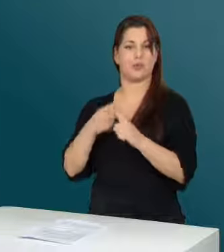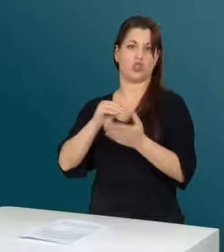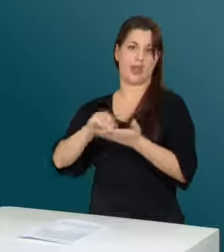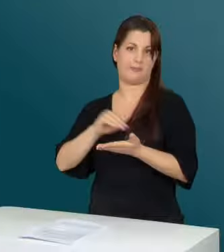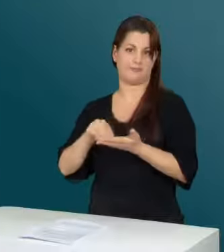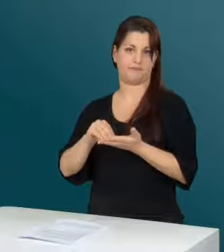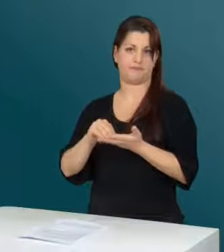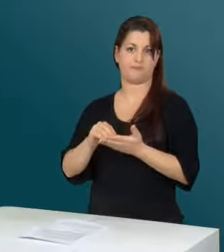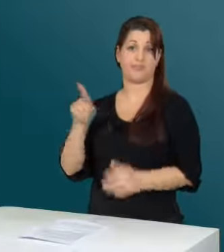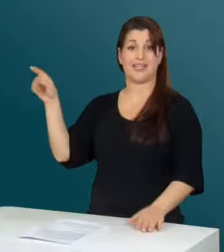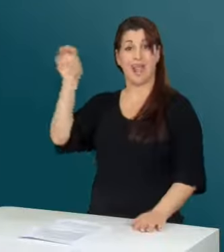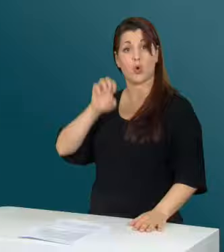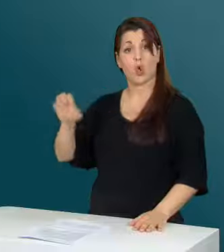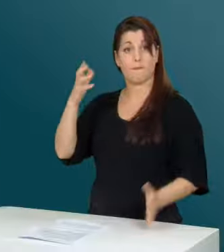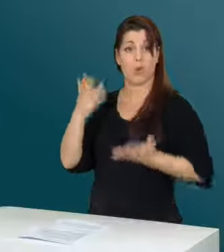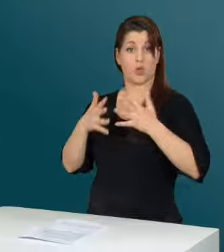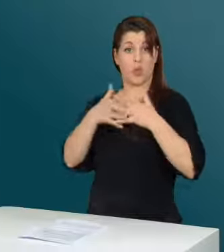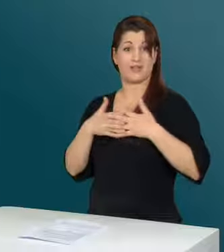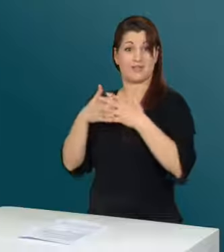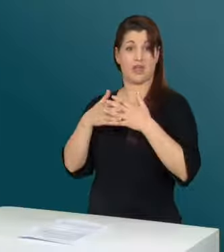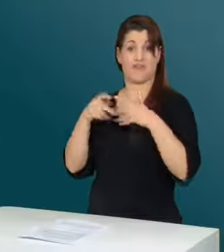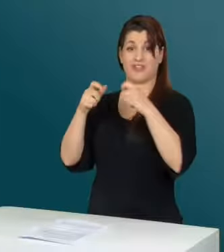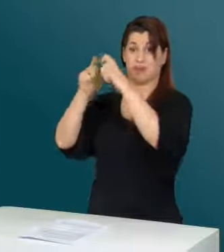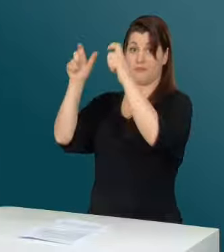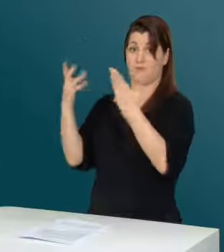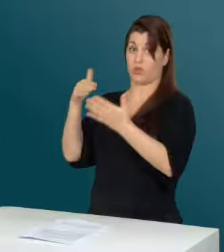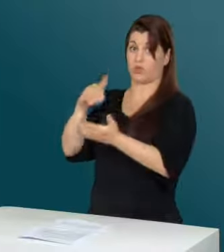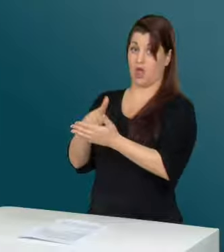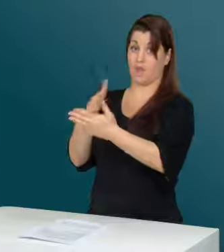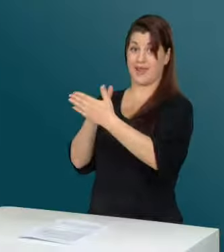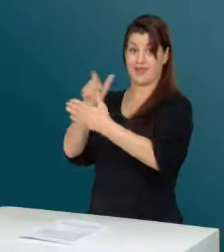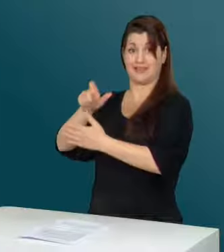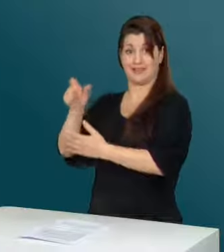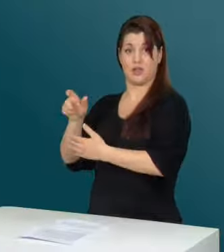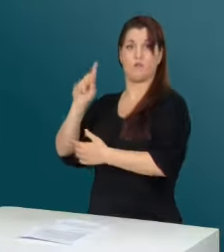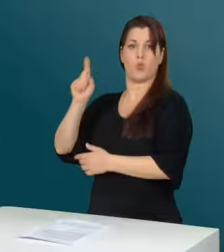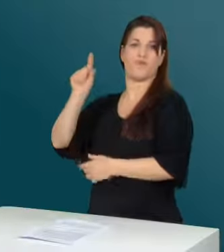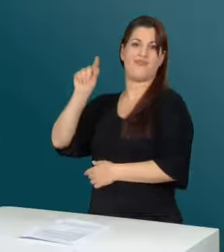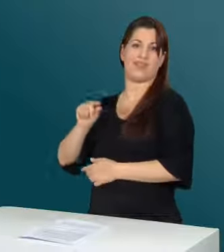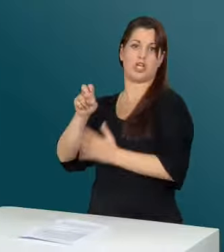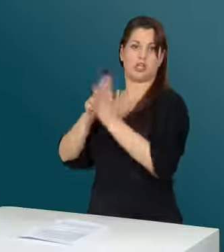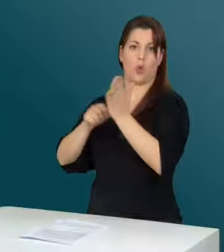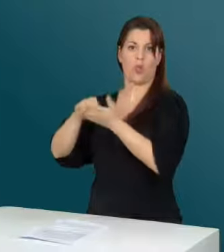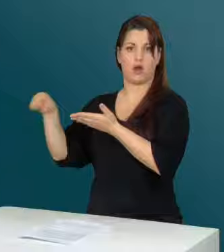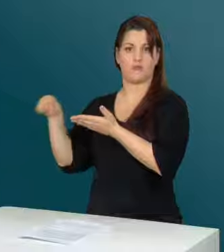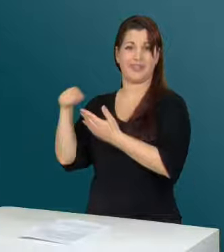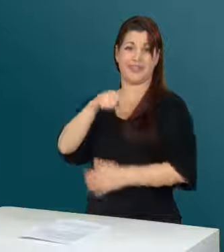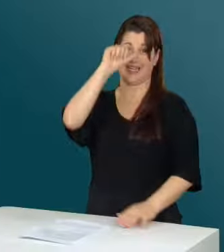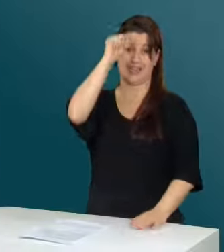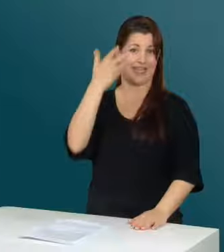Lese-Schreib-Workshops an. In Indien gibt es nicht wie in Europa oder in den USA eine steuerliche Vergünstigung für Firmen,